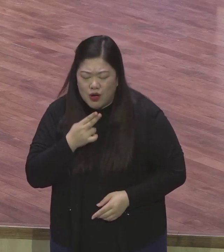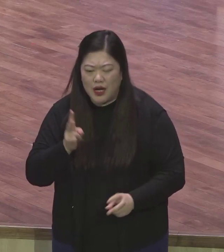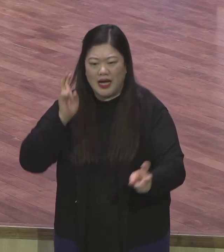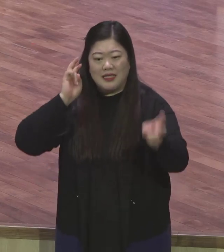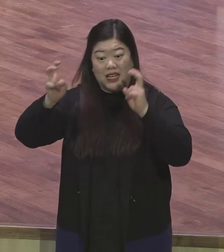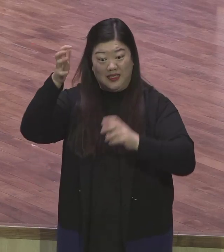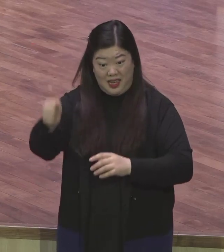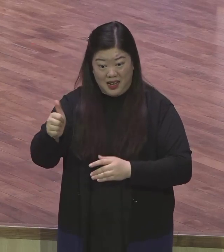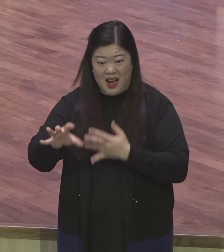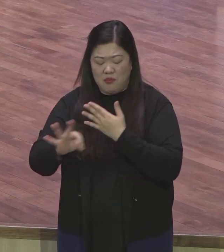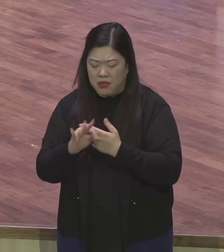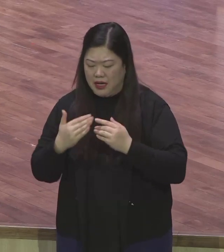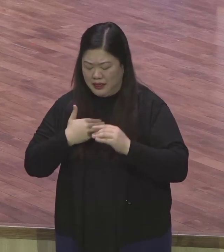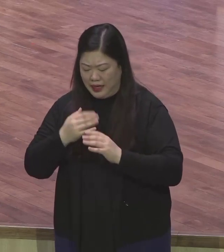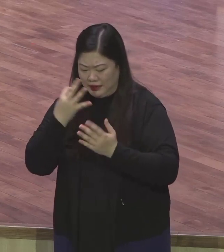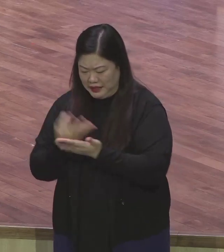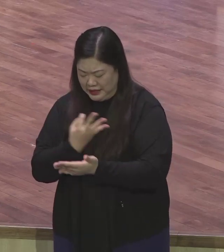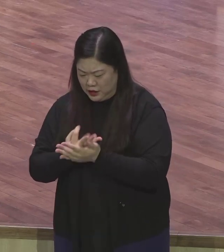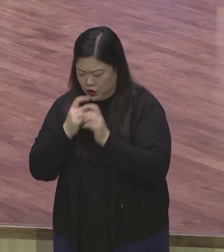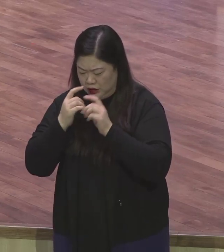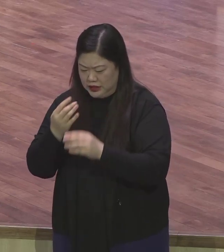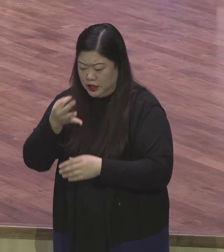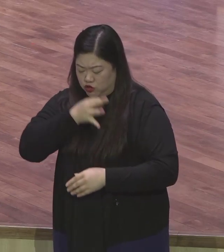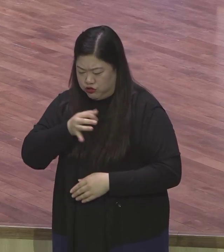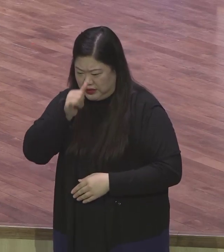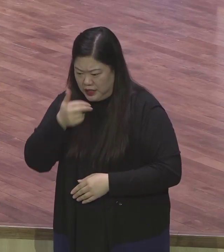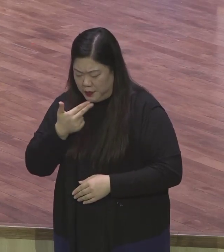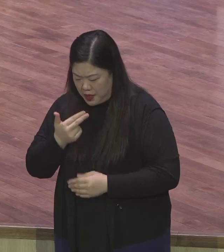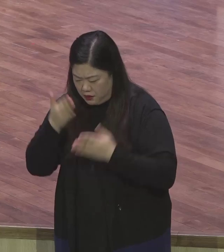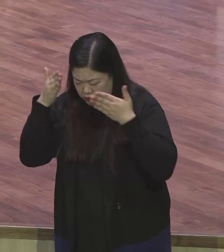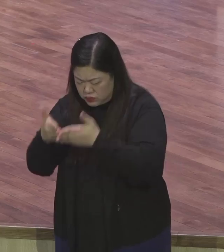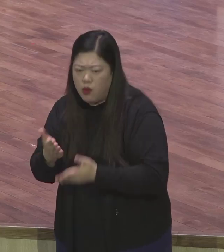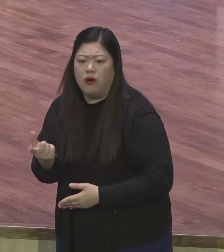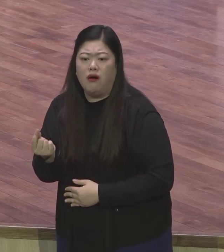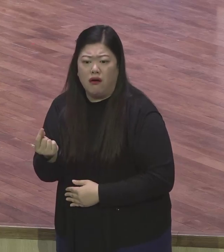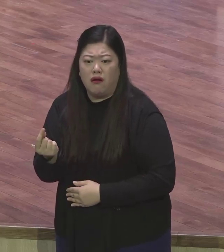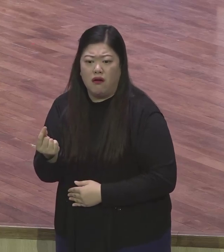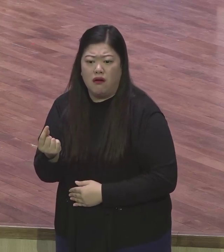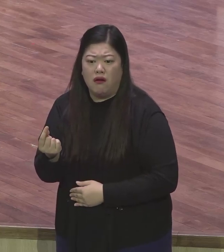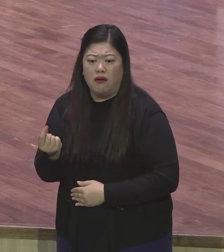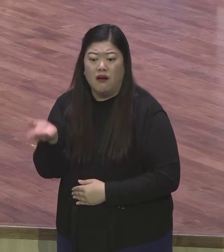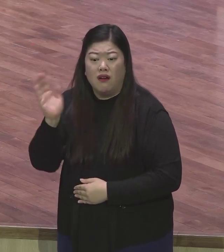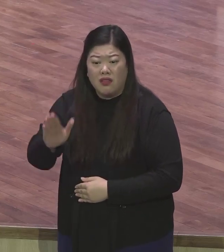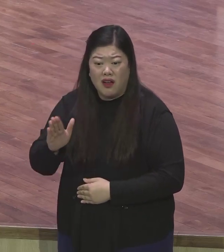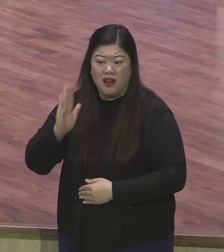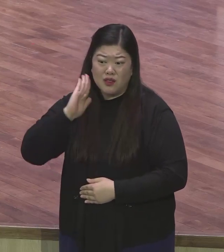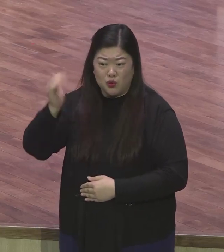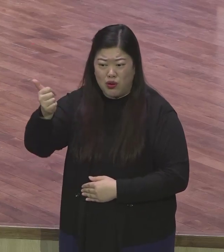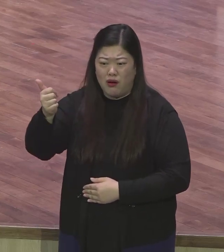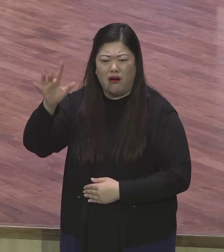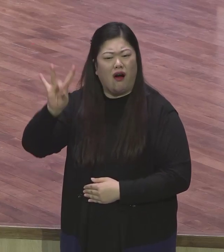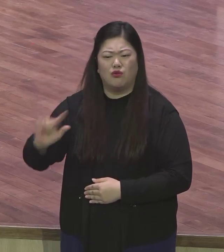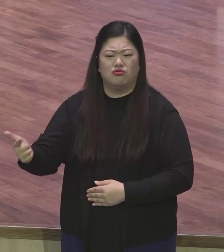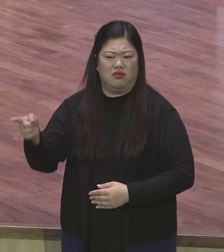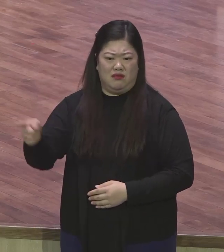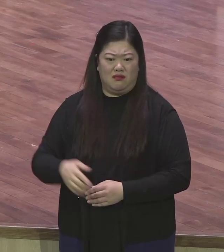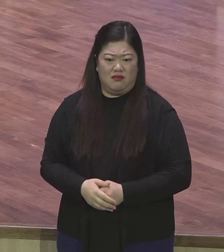미국 대통령 그런 거 아니야 그럼 이 사람은 늘 아메리칸 퍼스트 아메리칸 미국